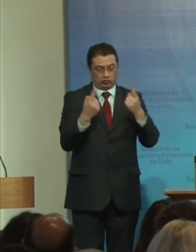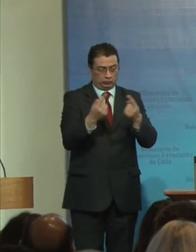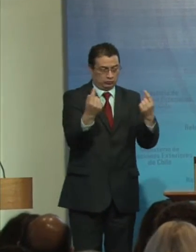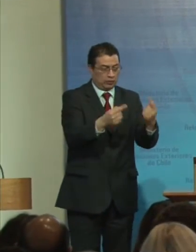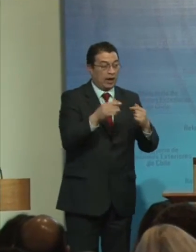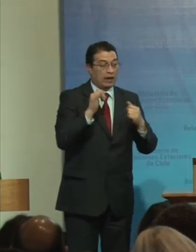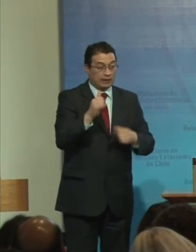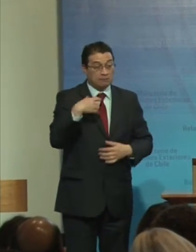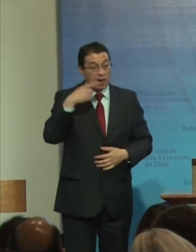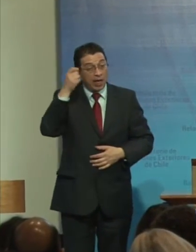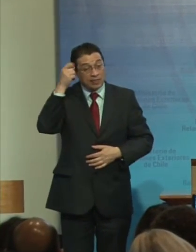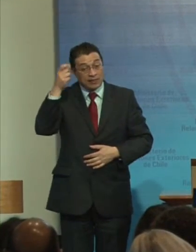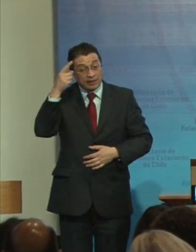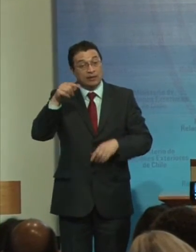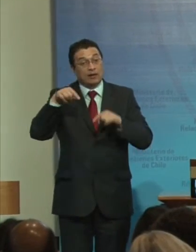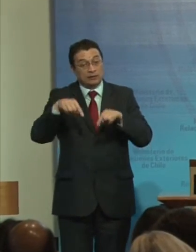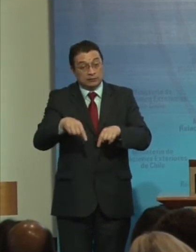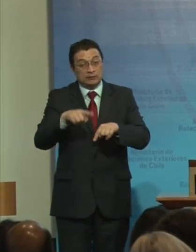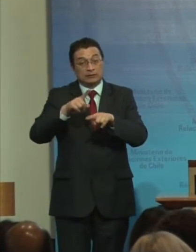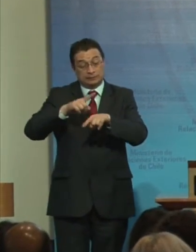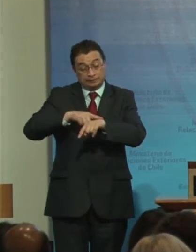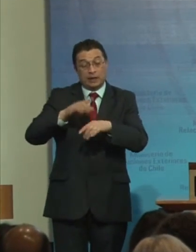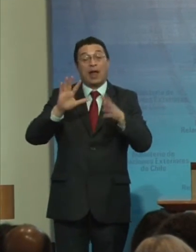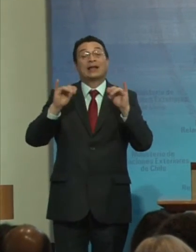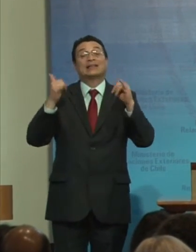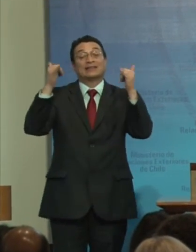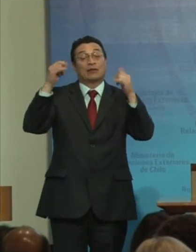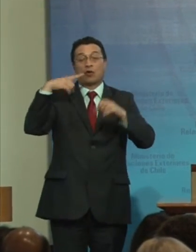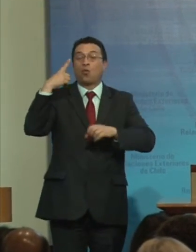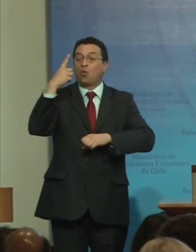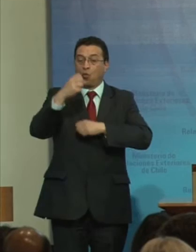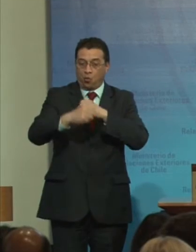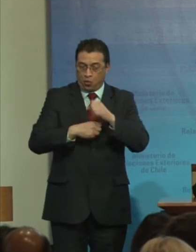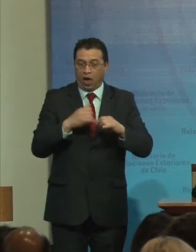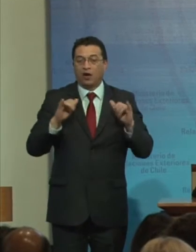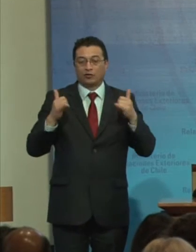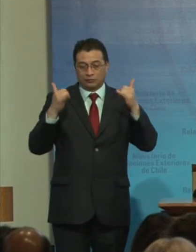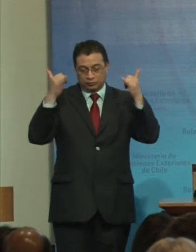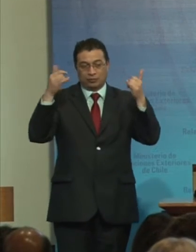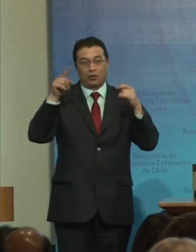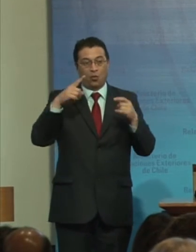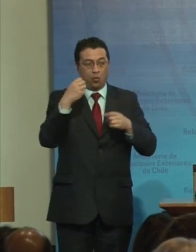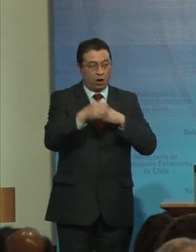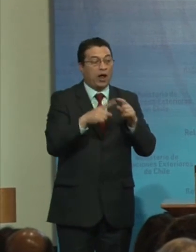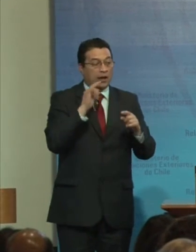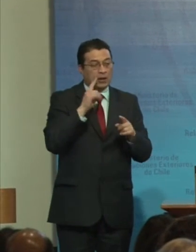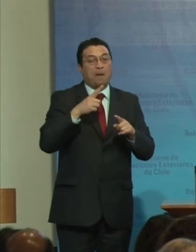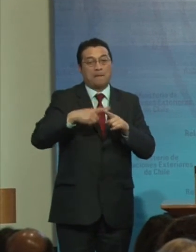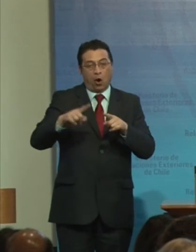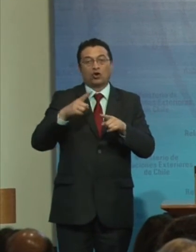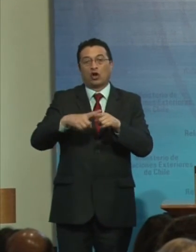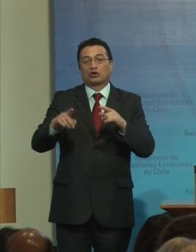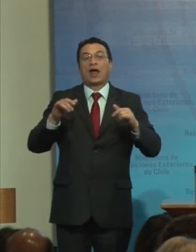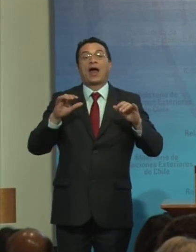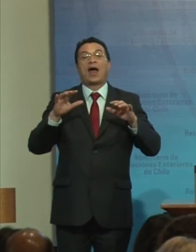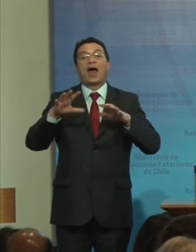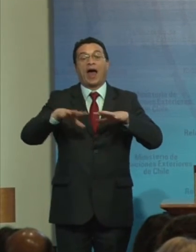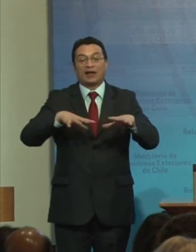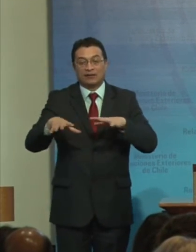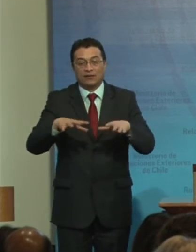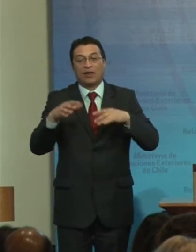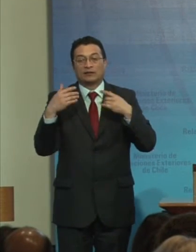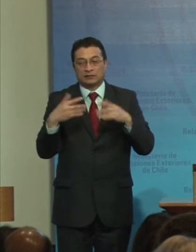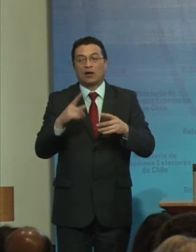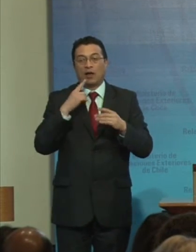Y entendiendo Que en el marco De esta conmemoración Estamos todo el año Así que Lo más seguro Es que haya más actividades A las cuales están ya